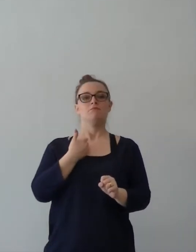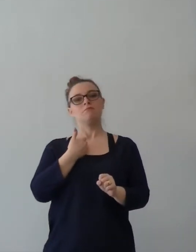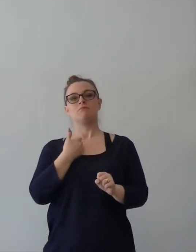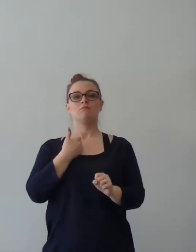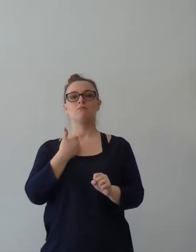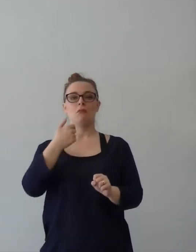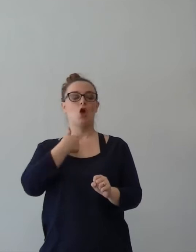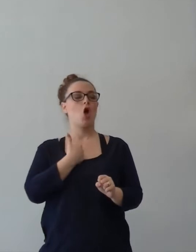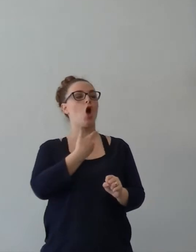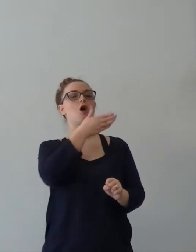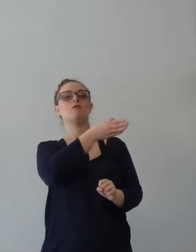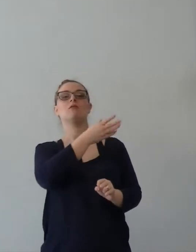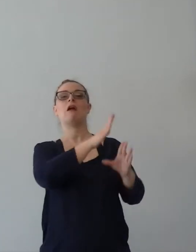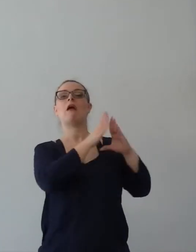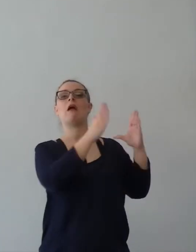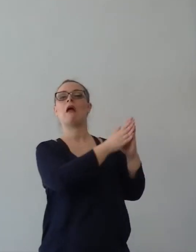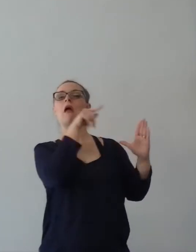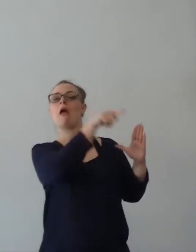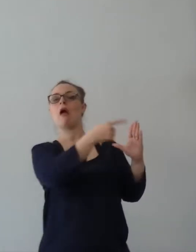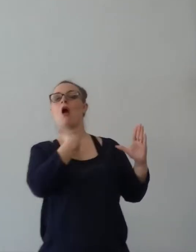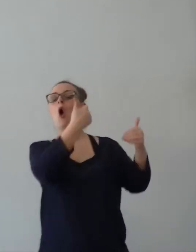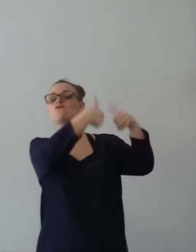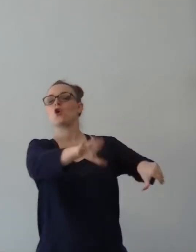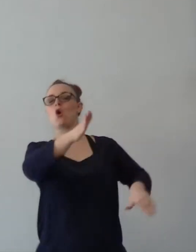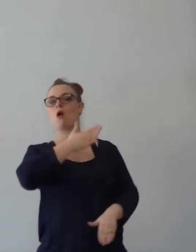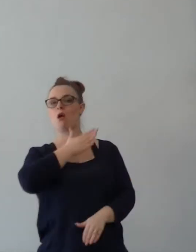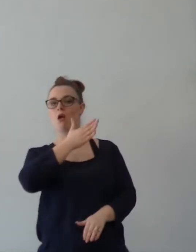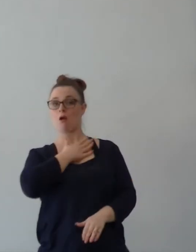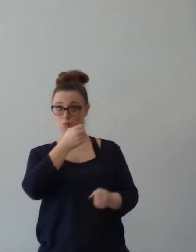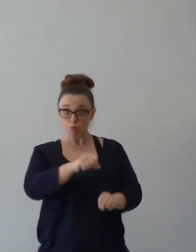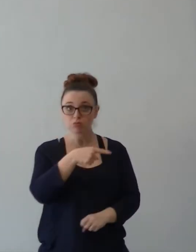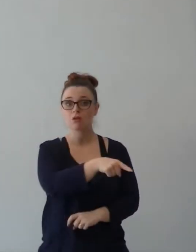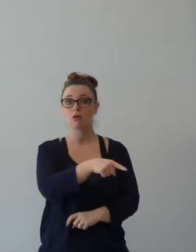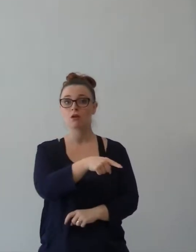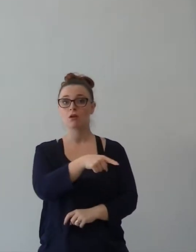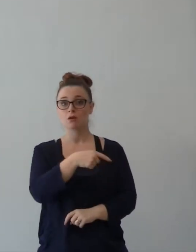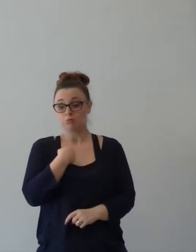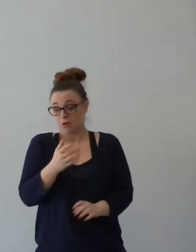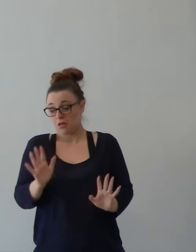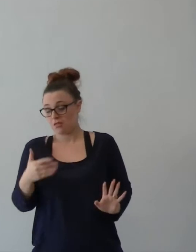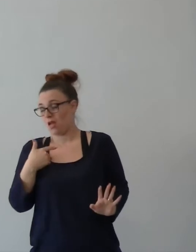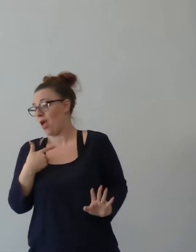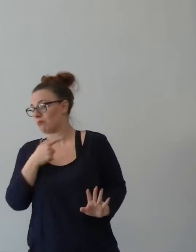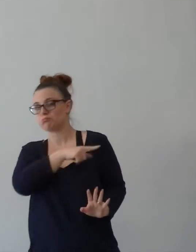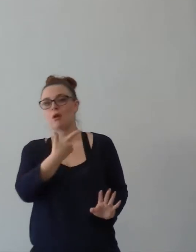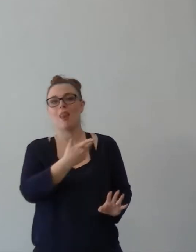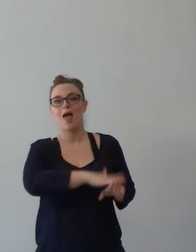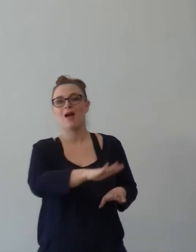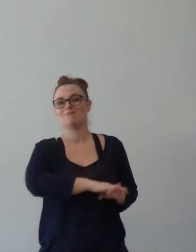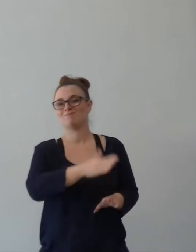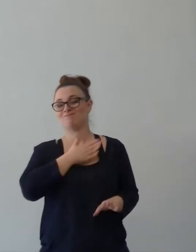Lui era andato a Filippi, ha piantato la chiesa. L'avrebbe potuto dire, ma io, povera mia, so